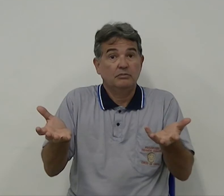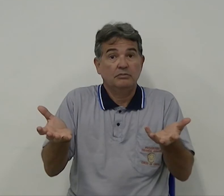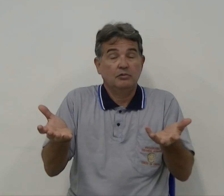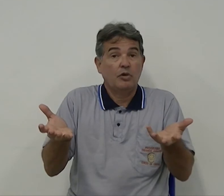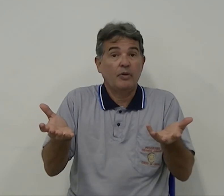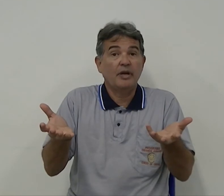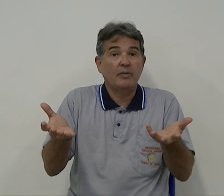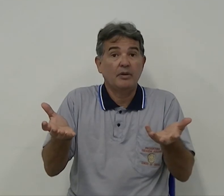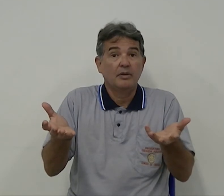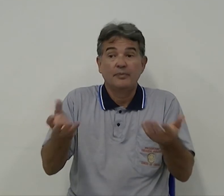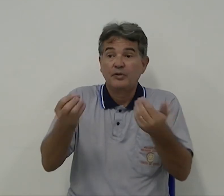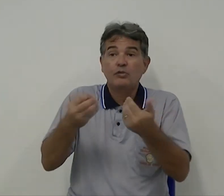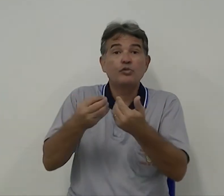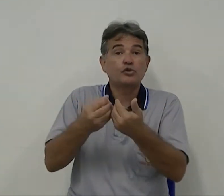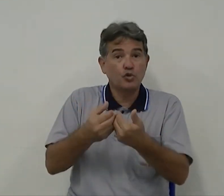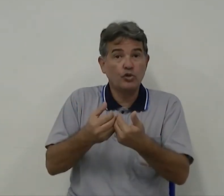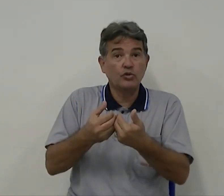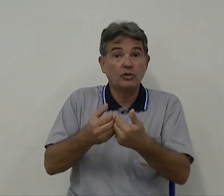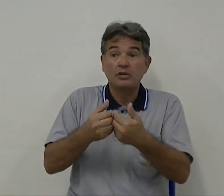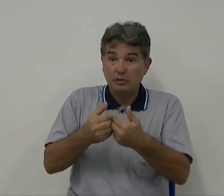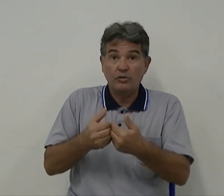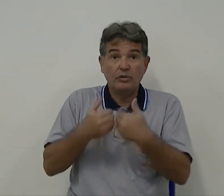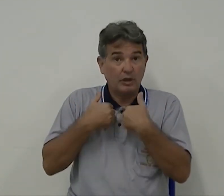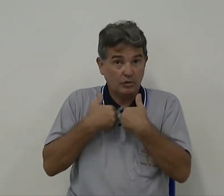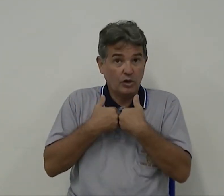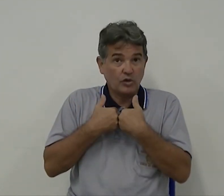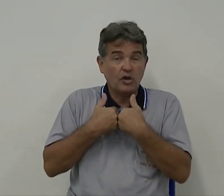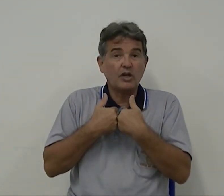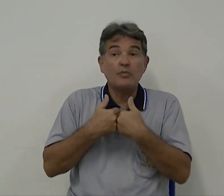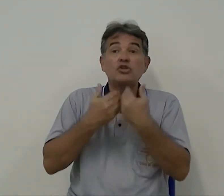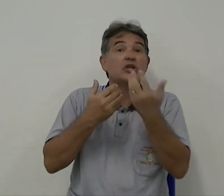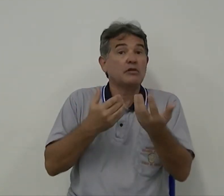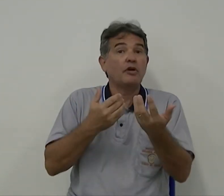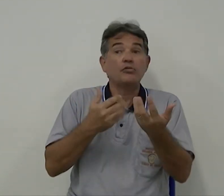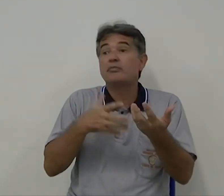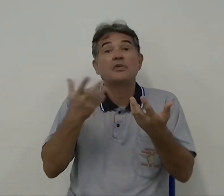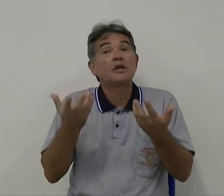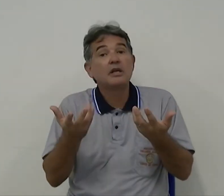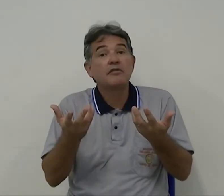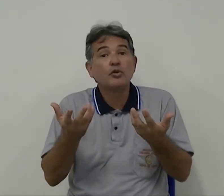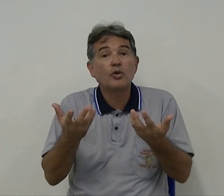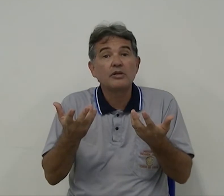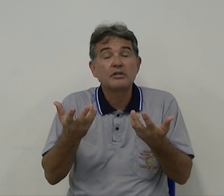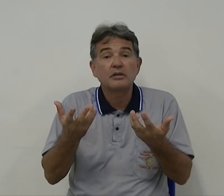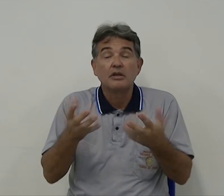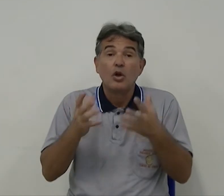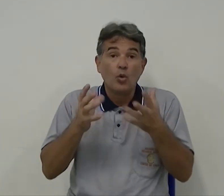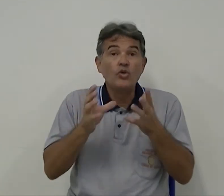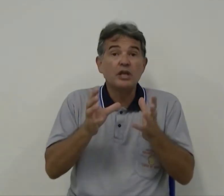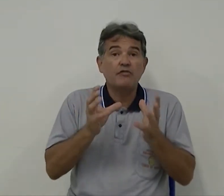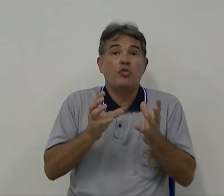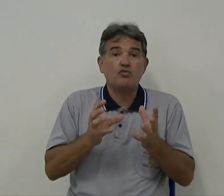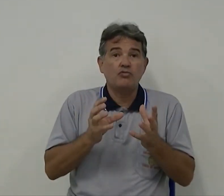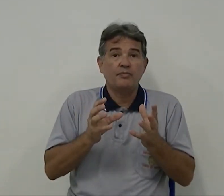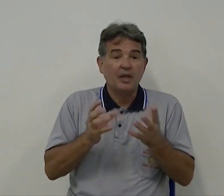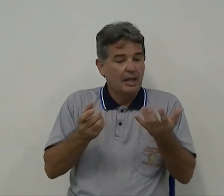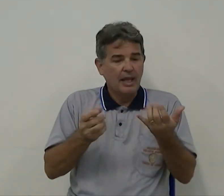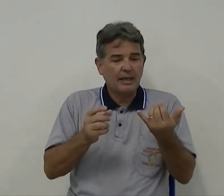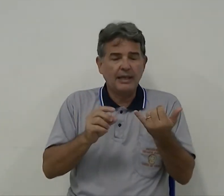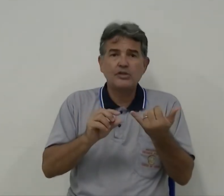Qual o problema? O surdo, nós colocamos nível 1 e nível 2. O nível 1 é aquele